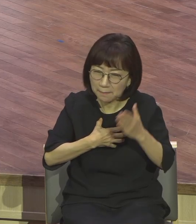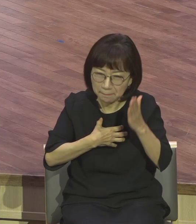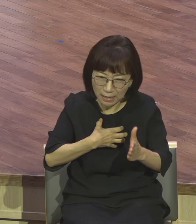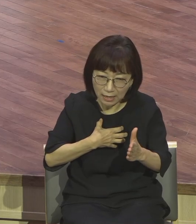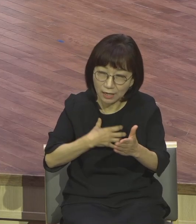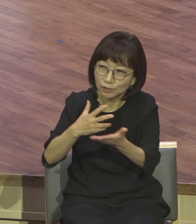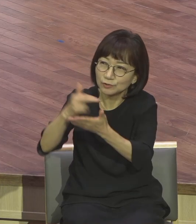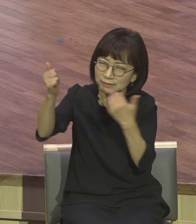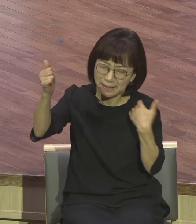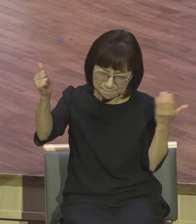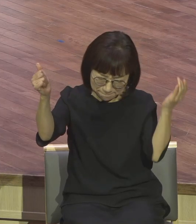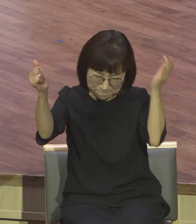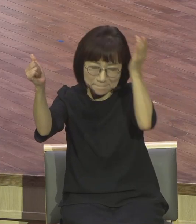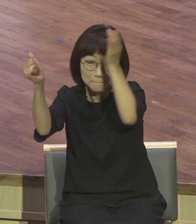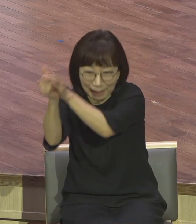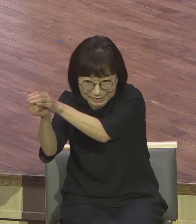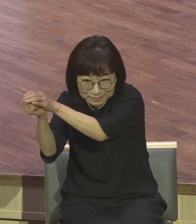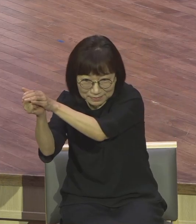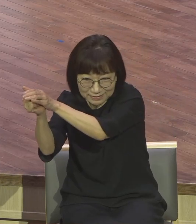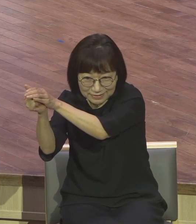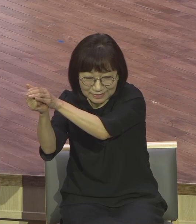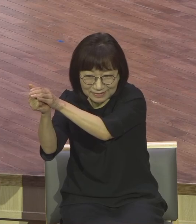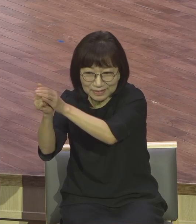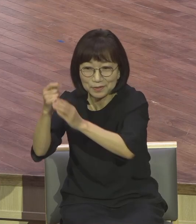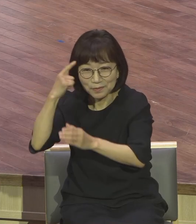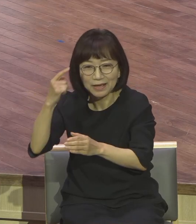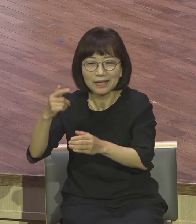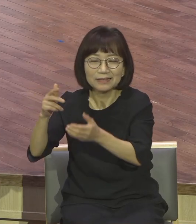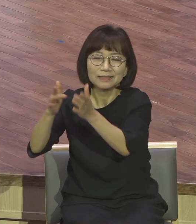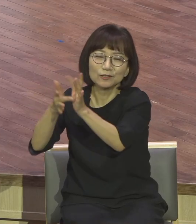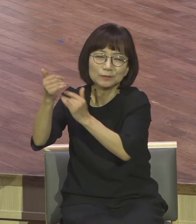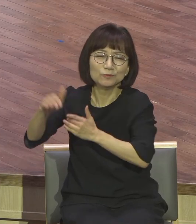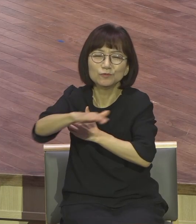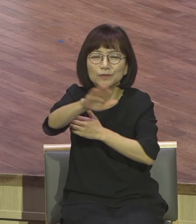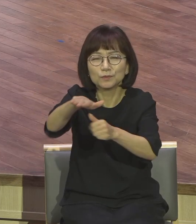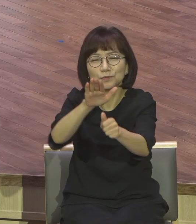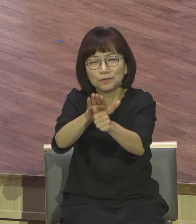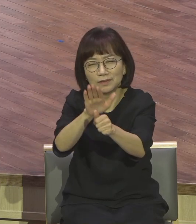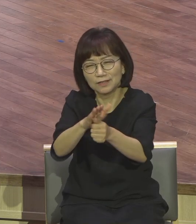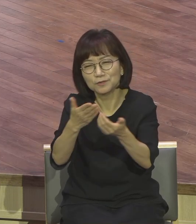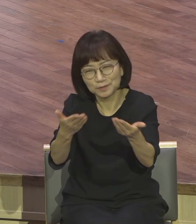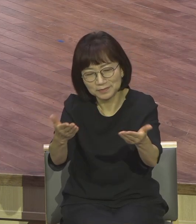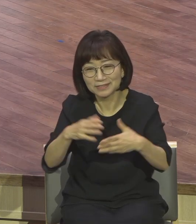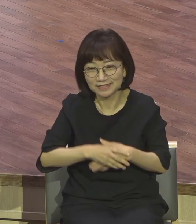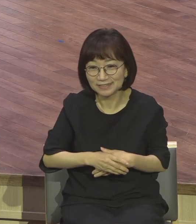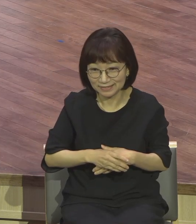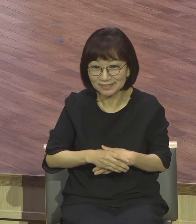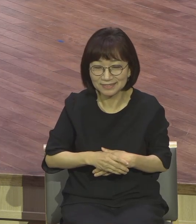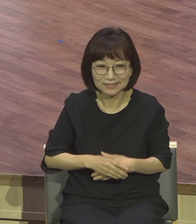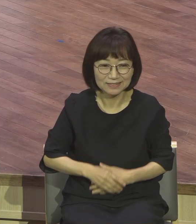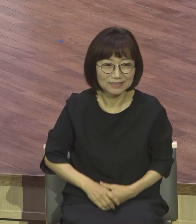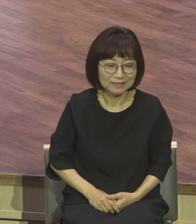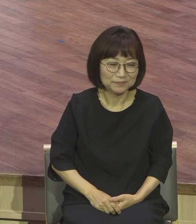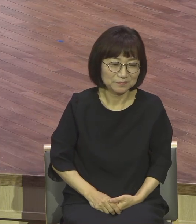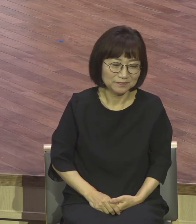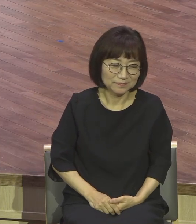이는 그가 너희를 돌보십니다 영계 모든 성도들 우리를 완벽하게